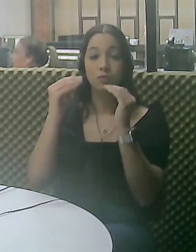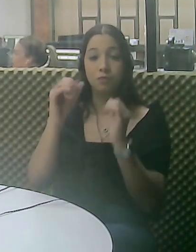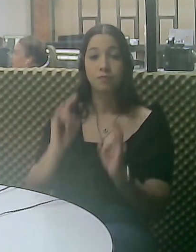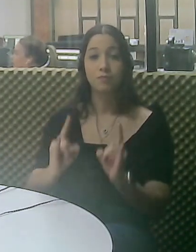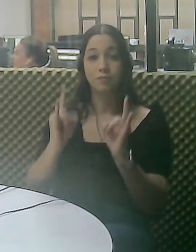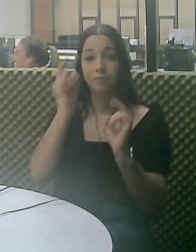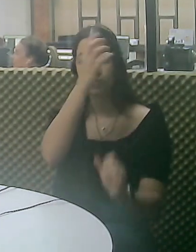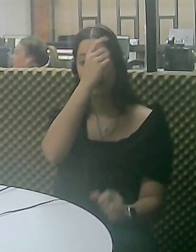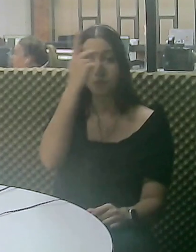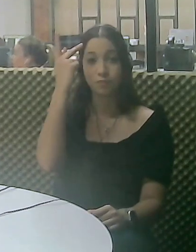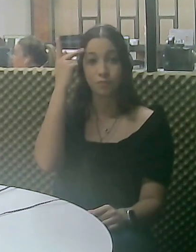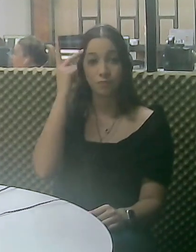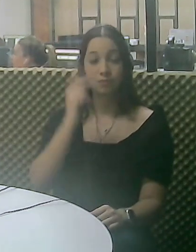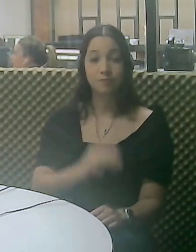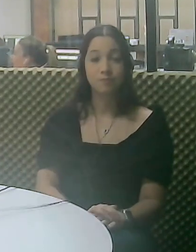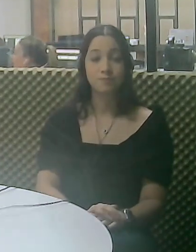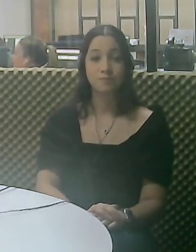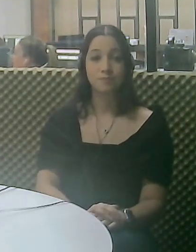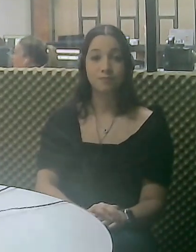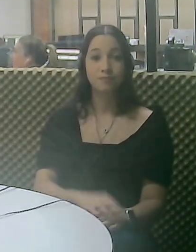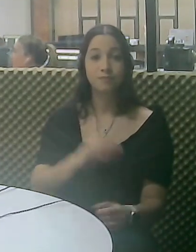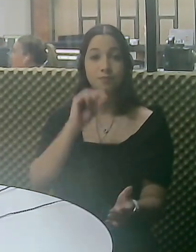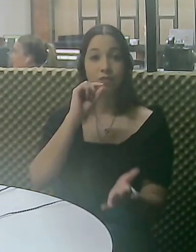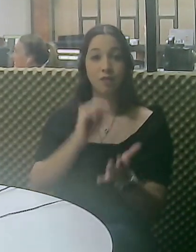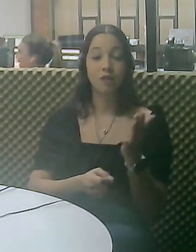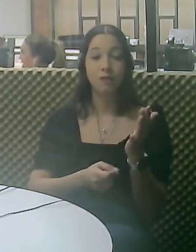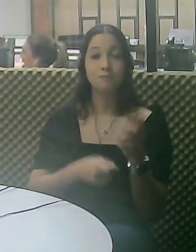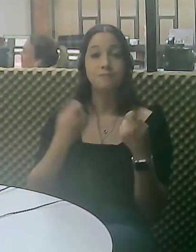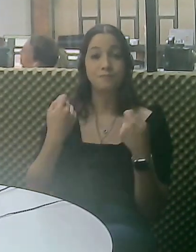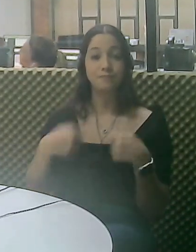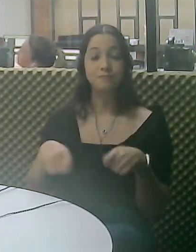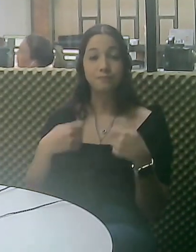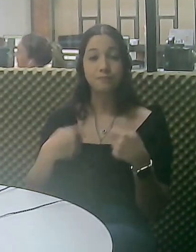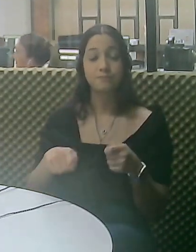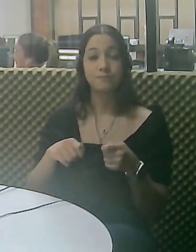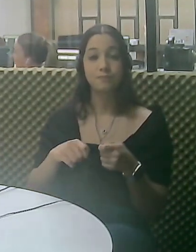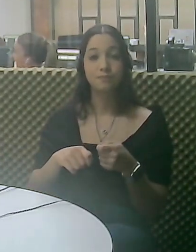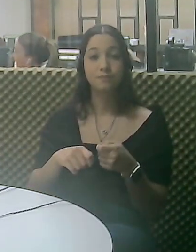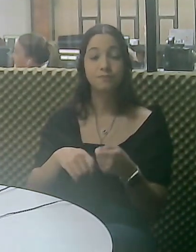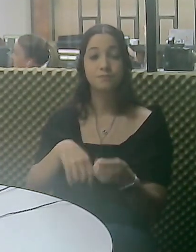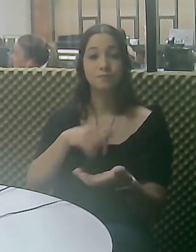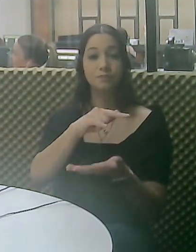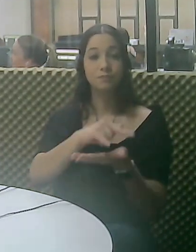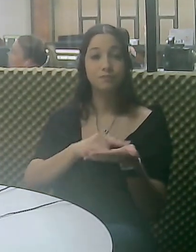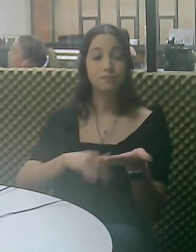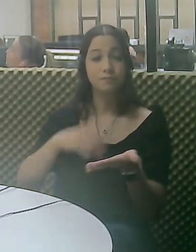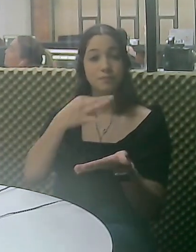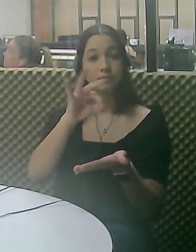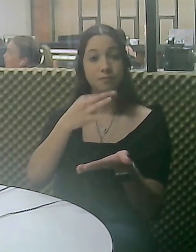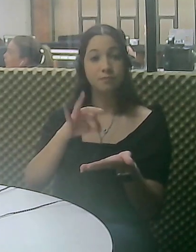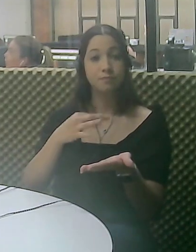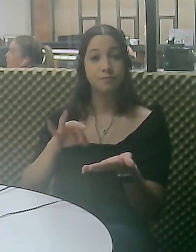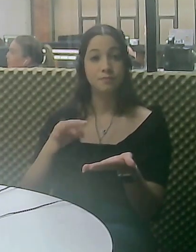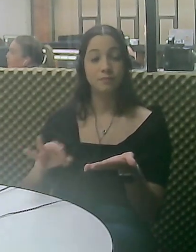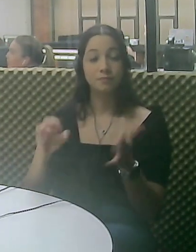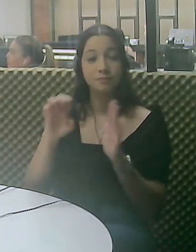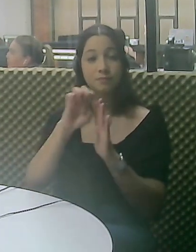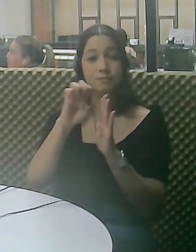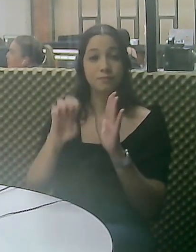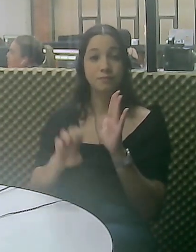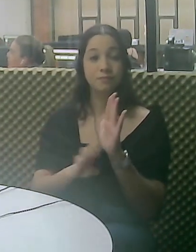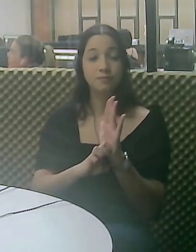Urbanas, localizada no terceiro piso do Centro Administrativo Municipal. Para inscrição, é necessário